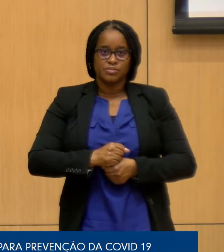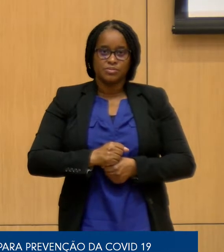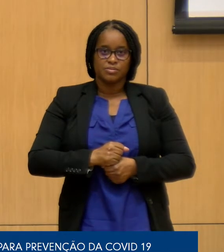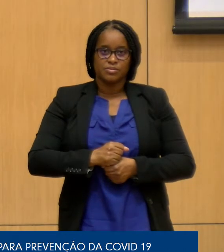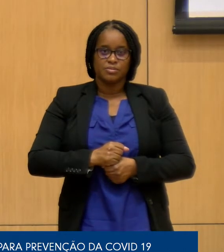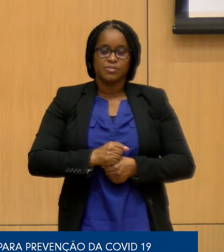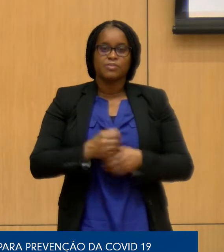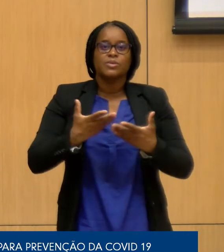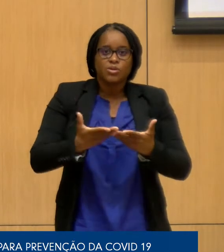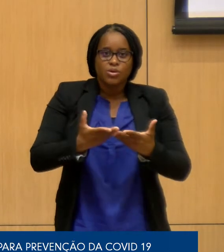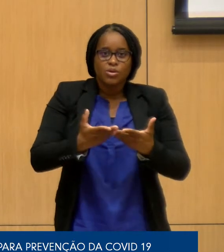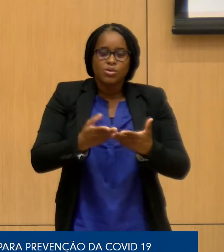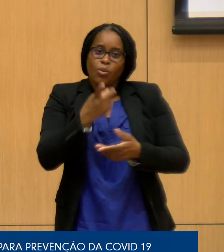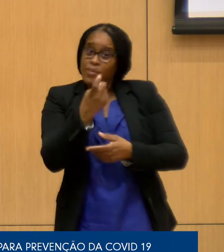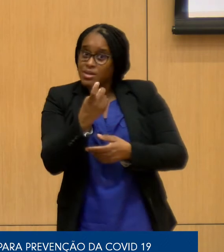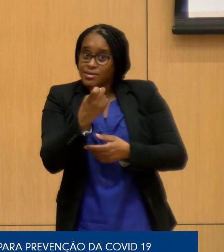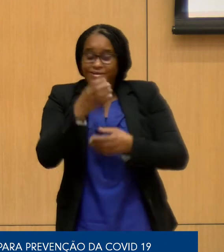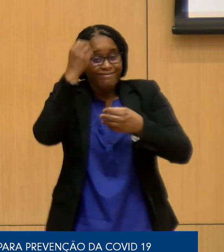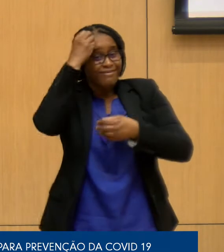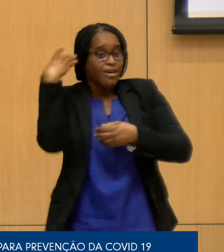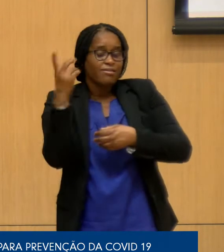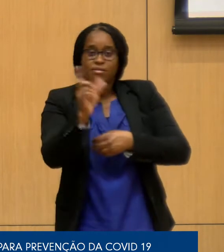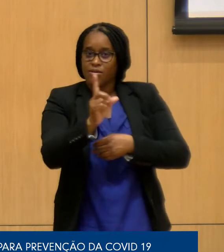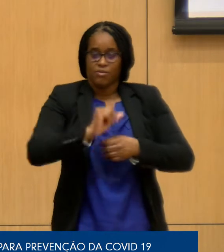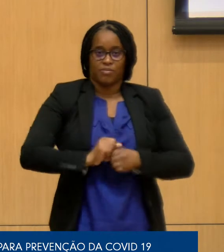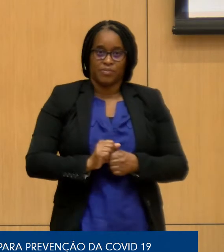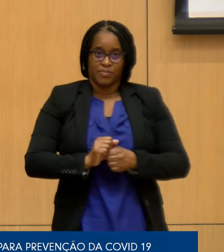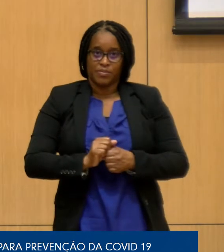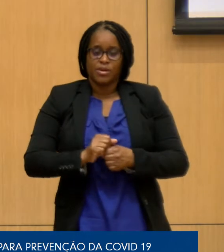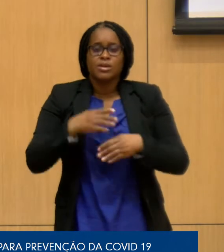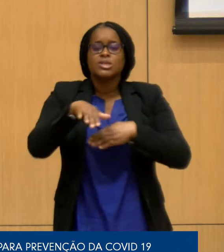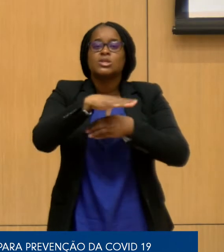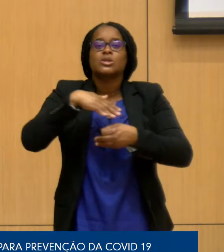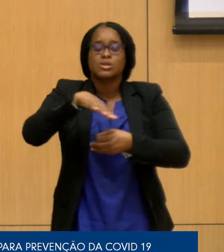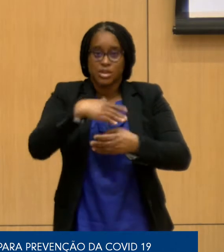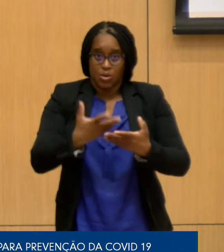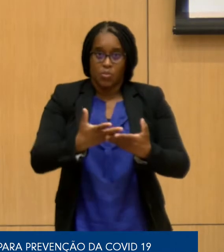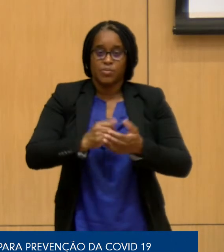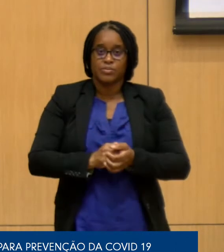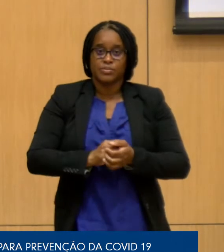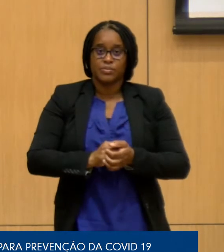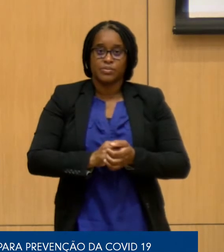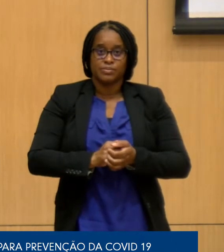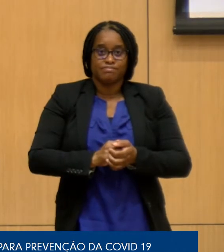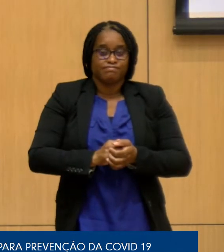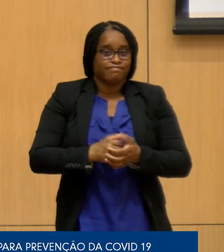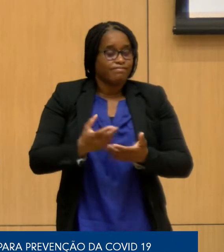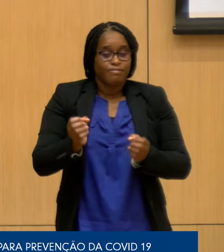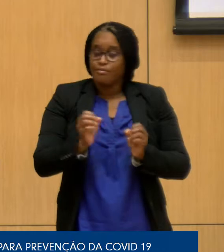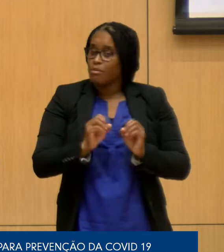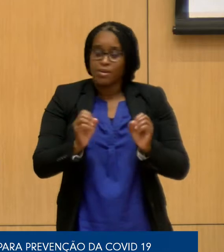No mês de casquês, caso que dê